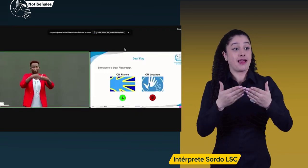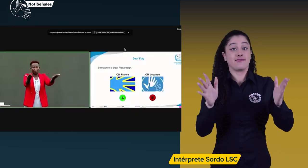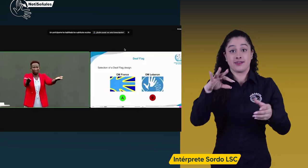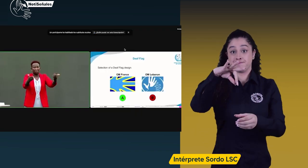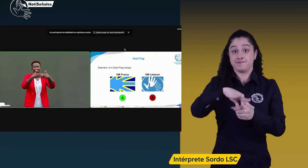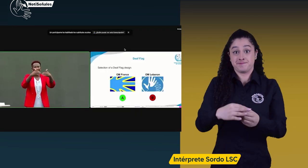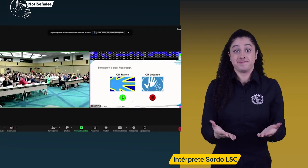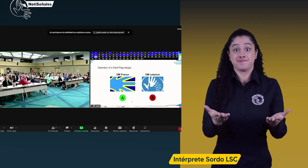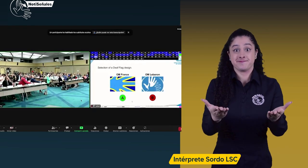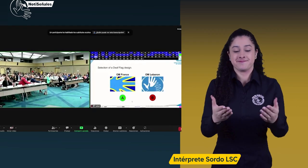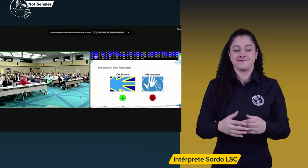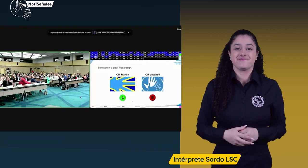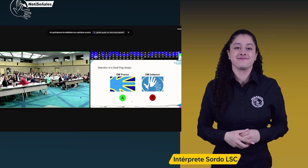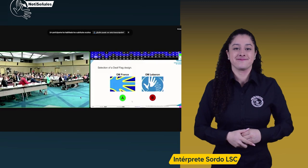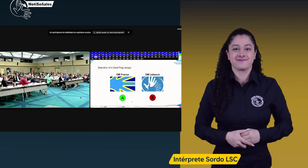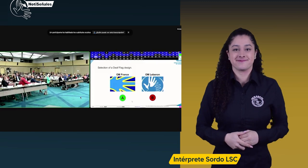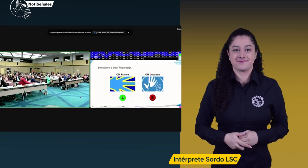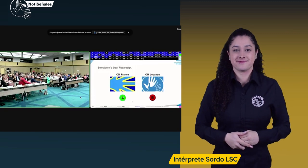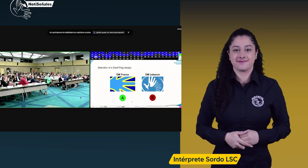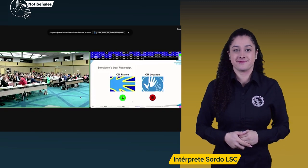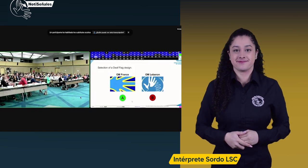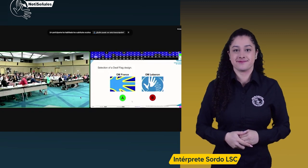Abrimos las votaciones. ¡Adelante!